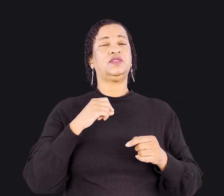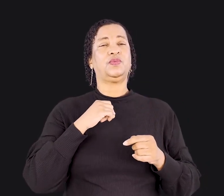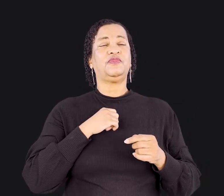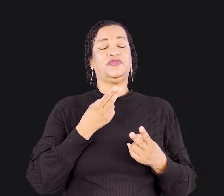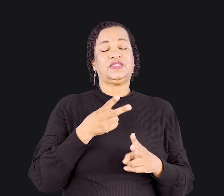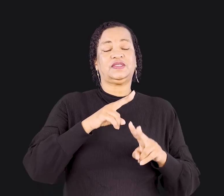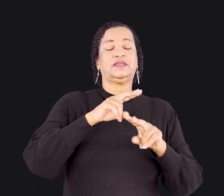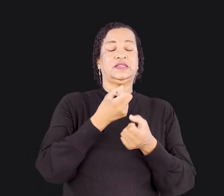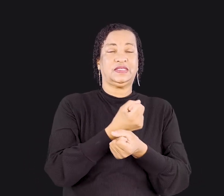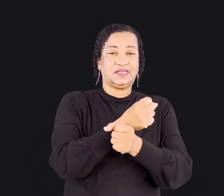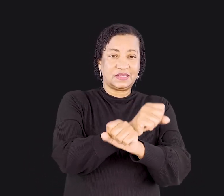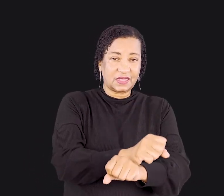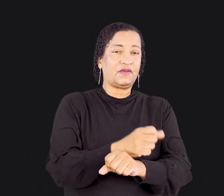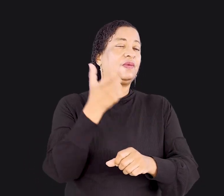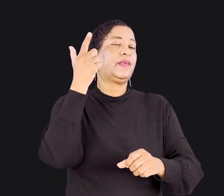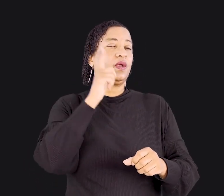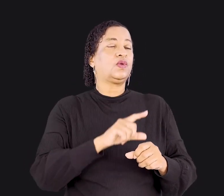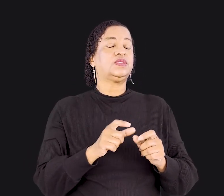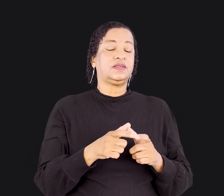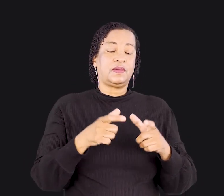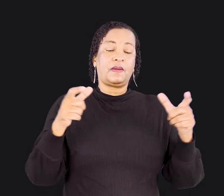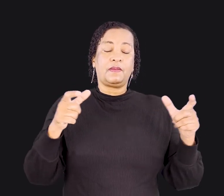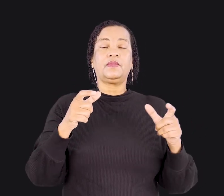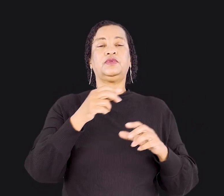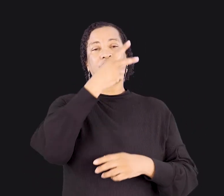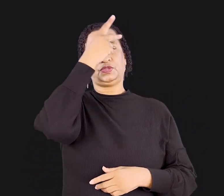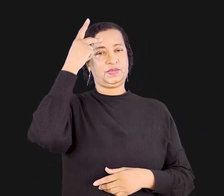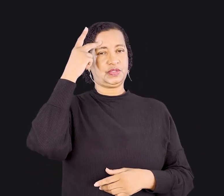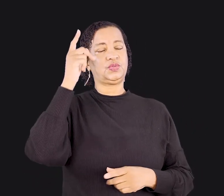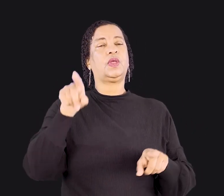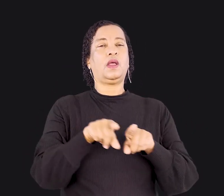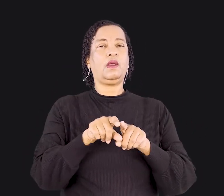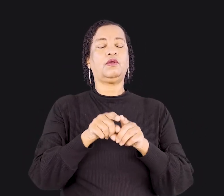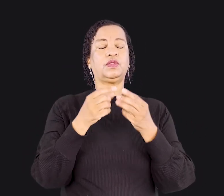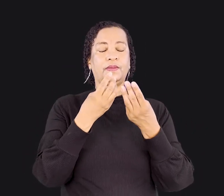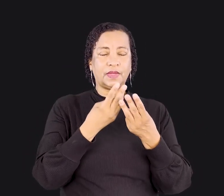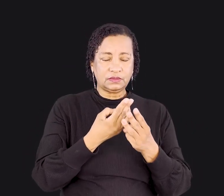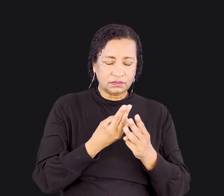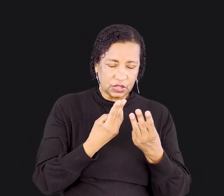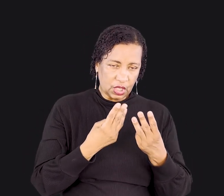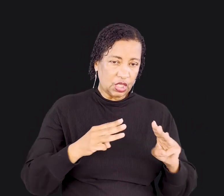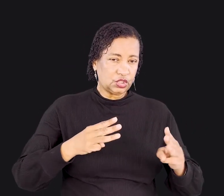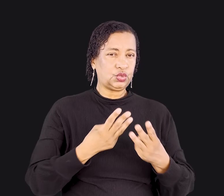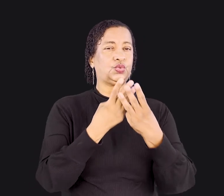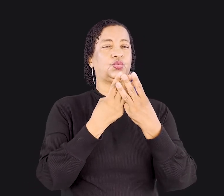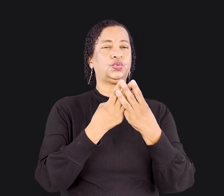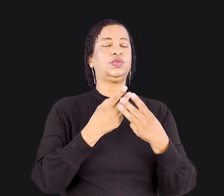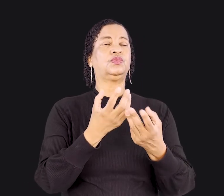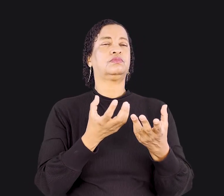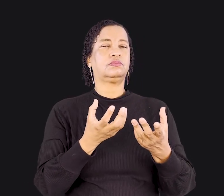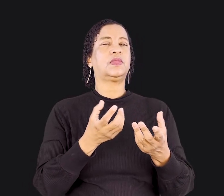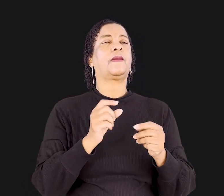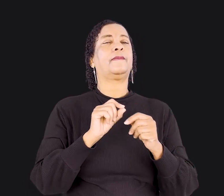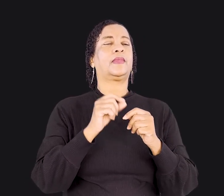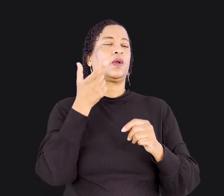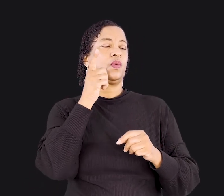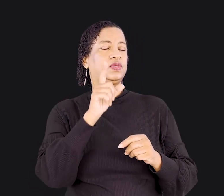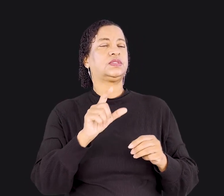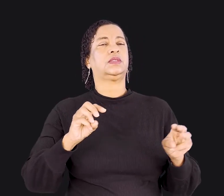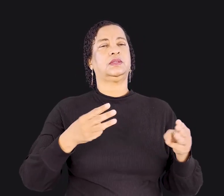que estão debaixo da lei, tornei-me